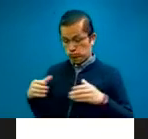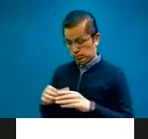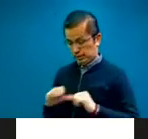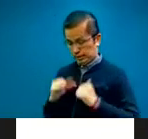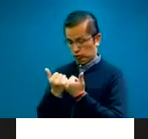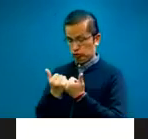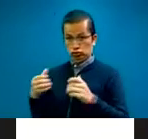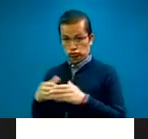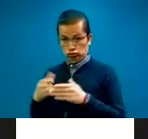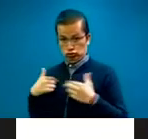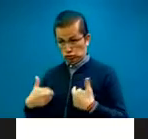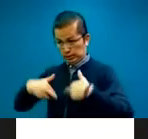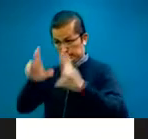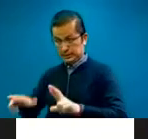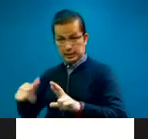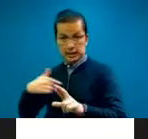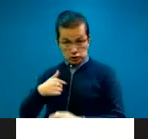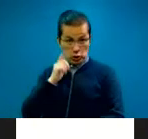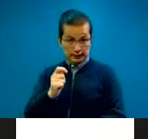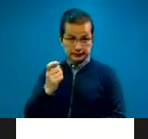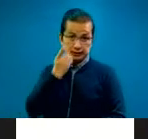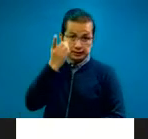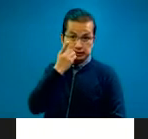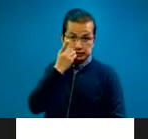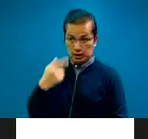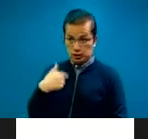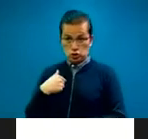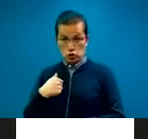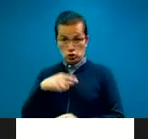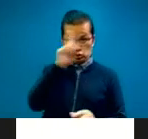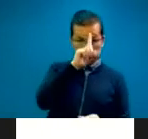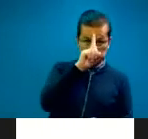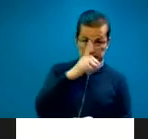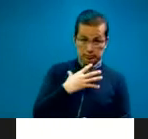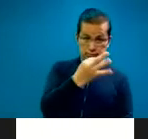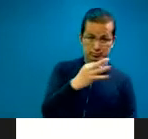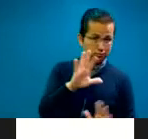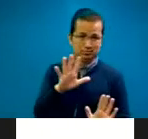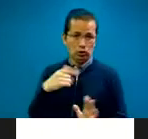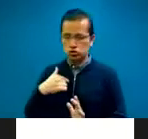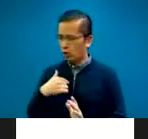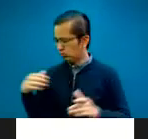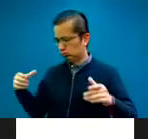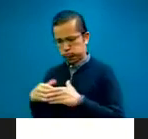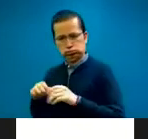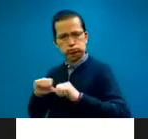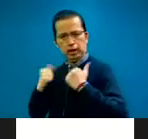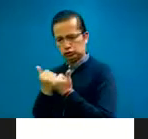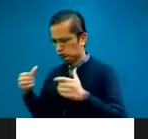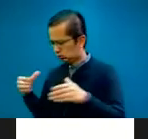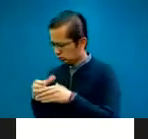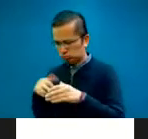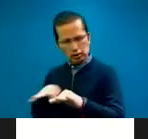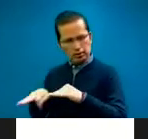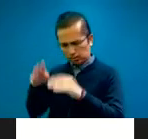concejal, no soy el dentista, simplemente soy una persona que le interesa, el voluntariado que le interesa donar